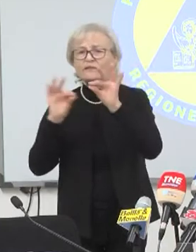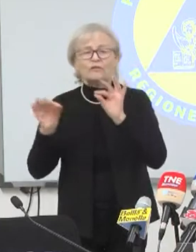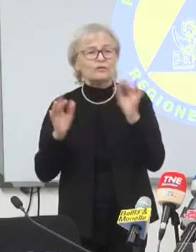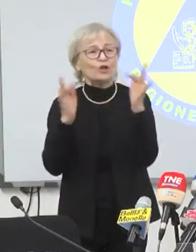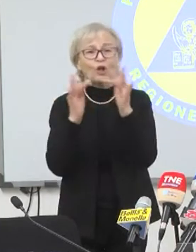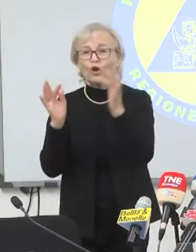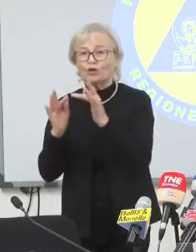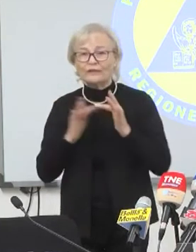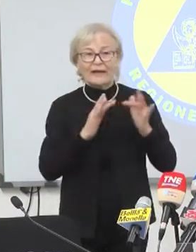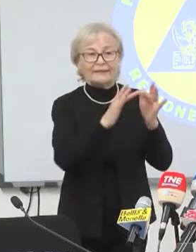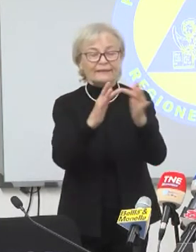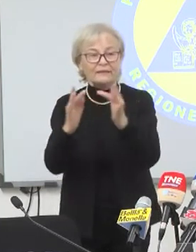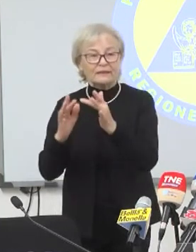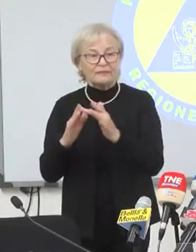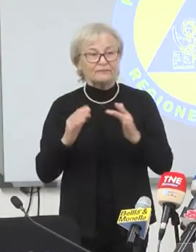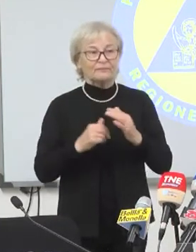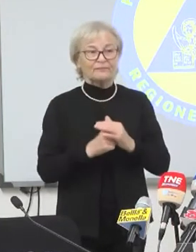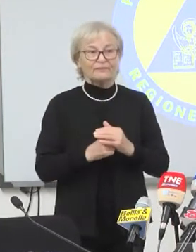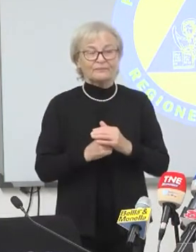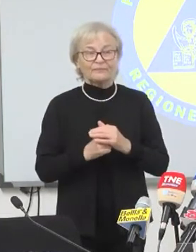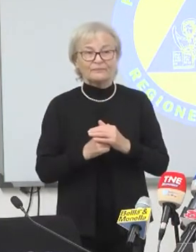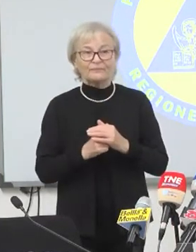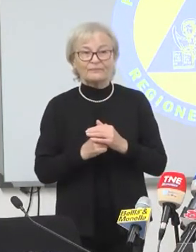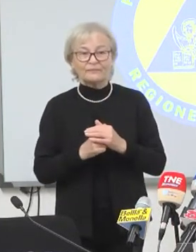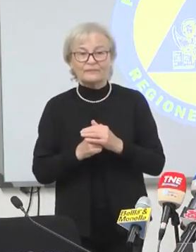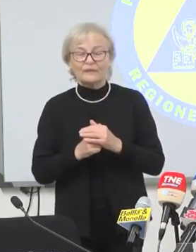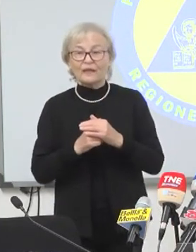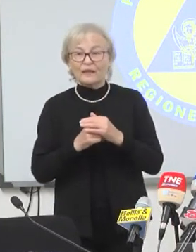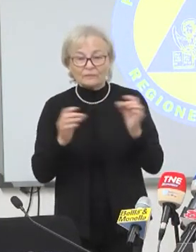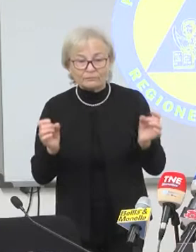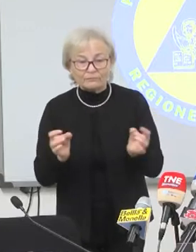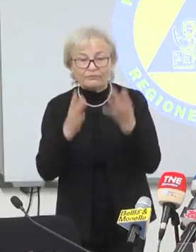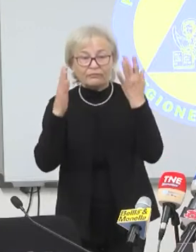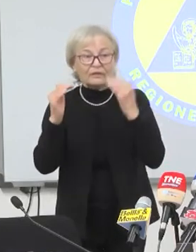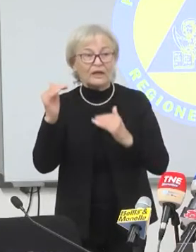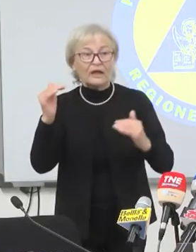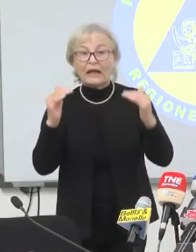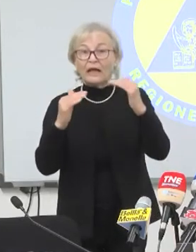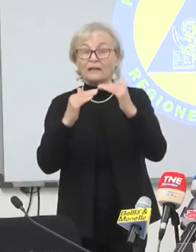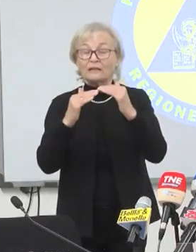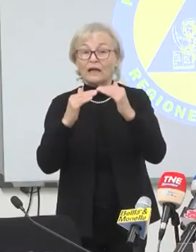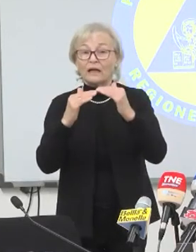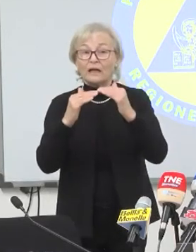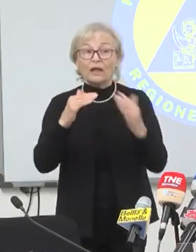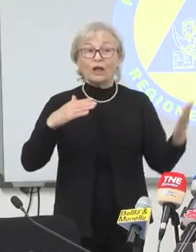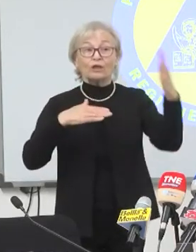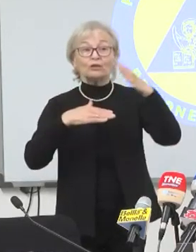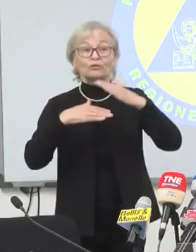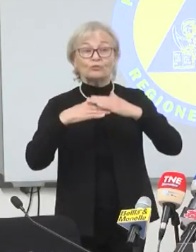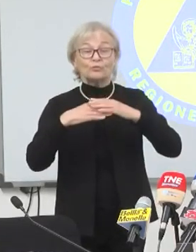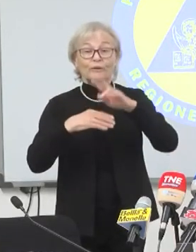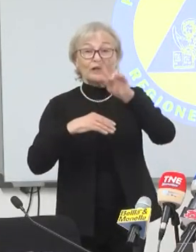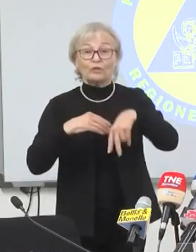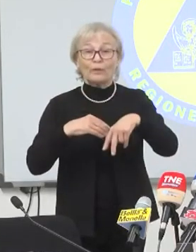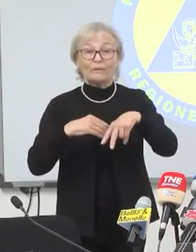E' chiaro che con una incidenza così alta, superiore a 2000, non è